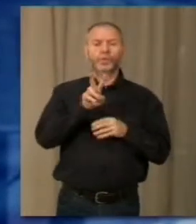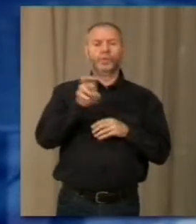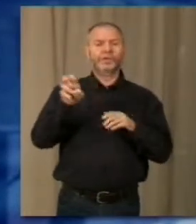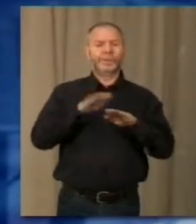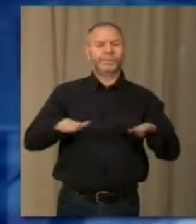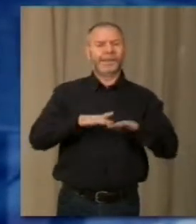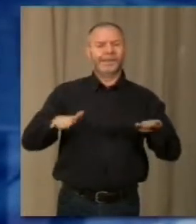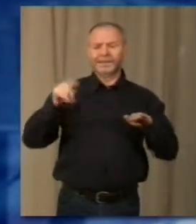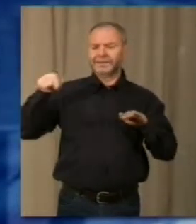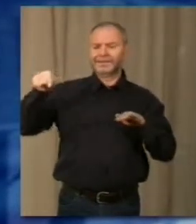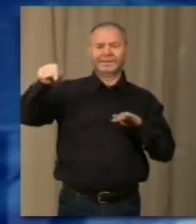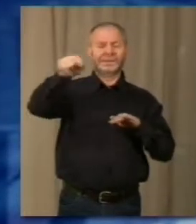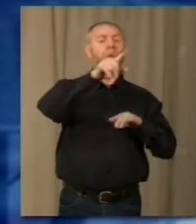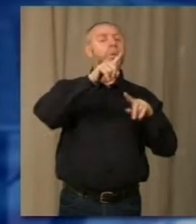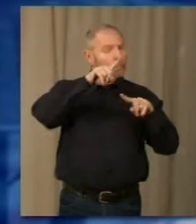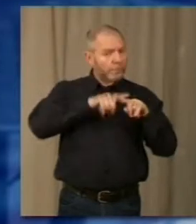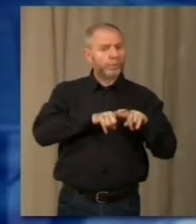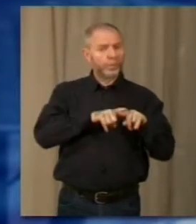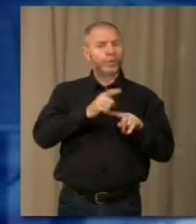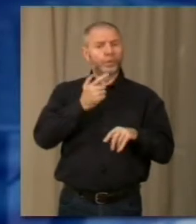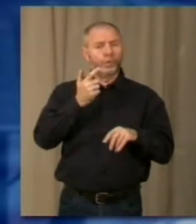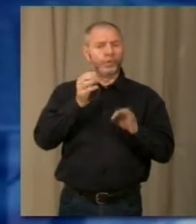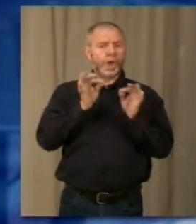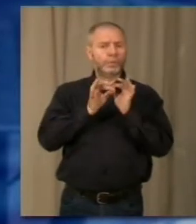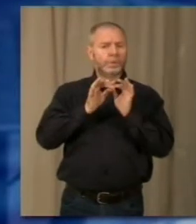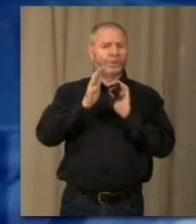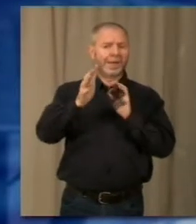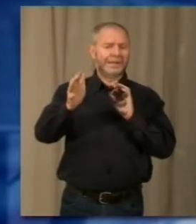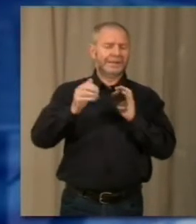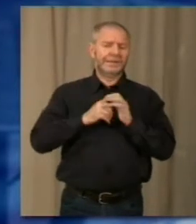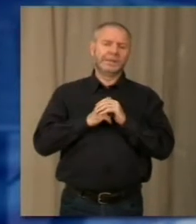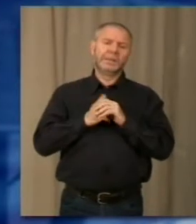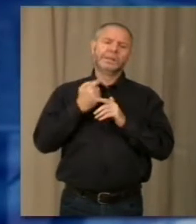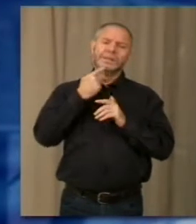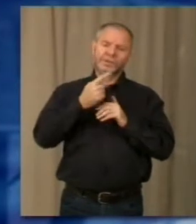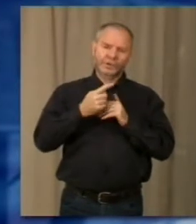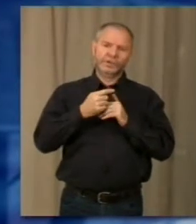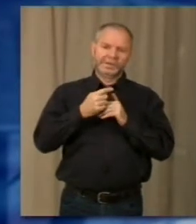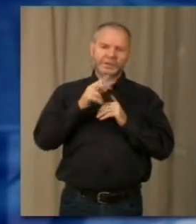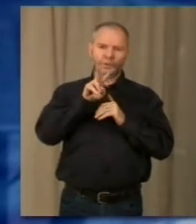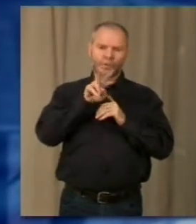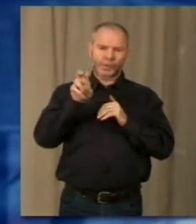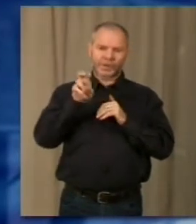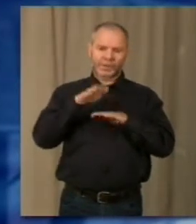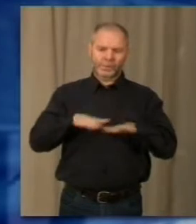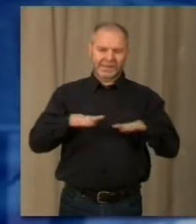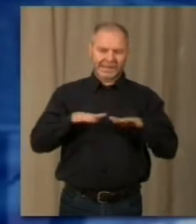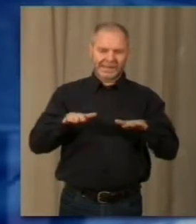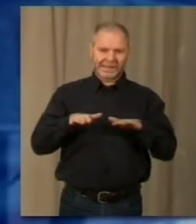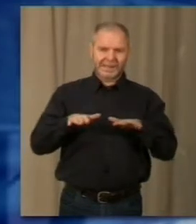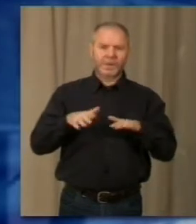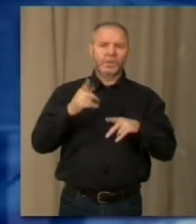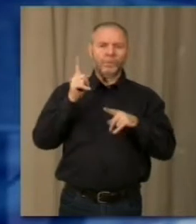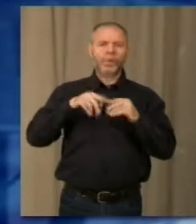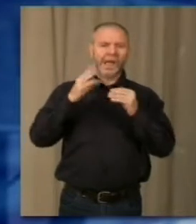ma anche molti altri appuntamenti collegati ai mercatini di Natale. Ma sì, 200 bancarelle, 10 eccellenze